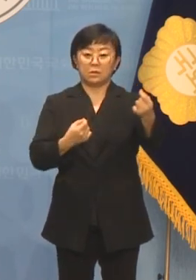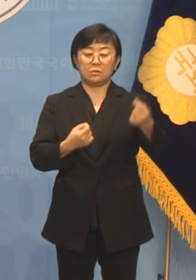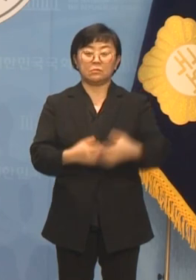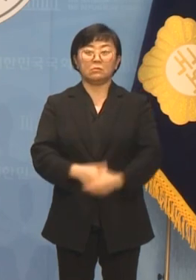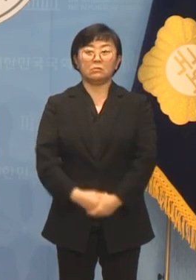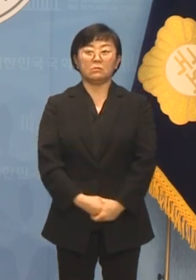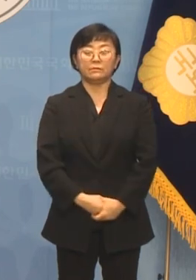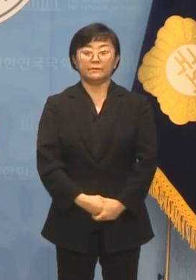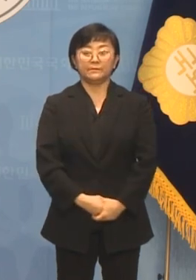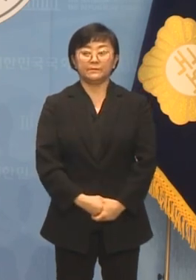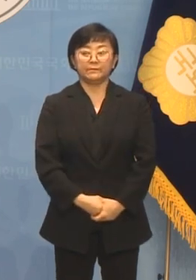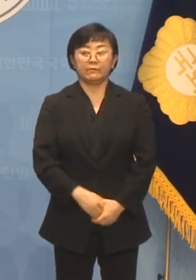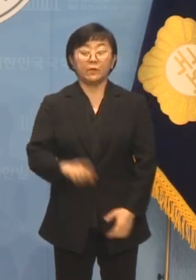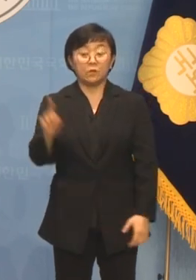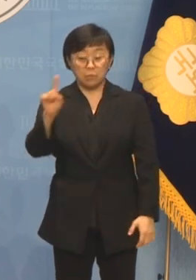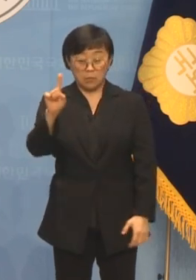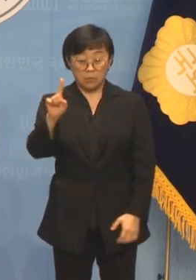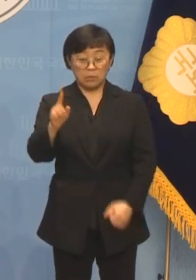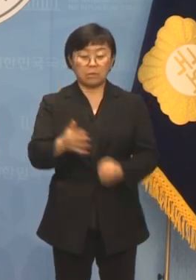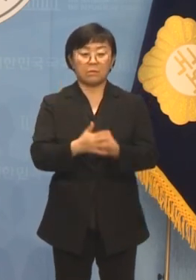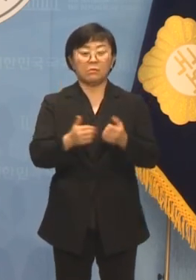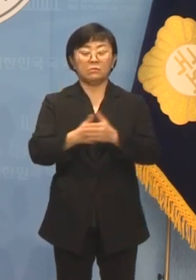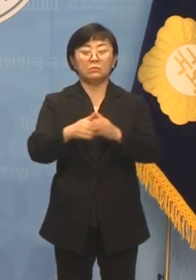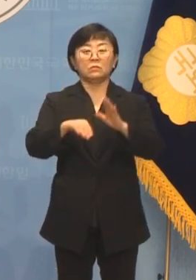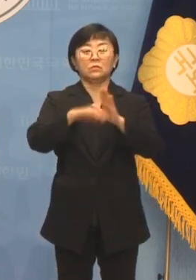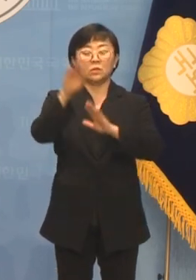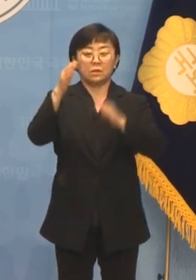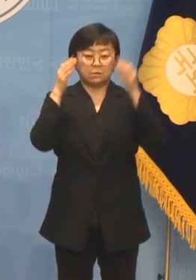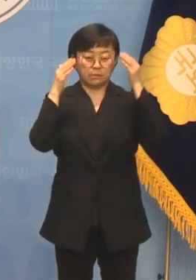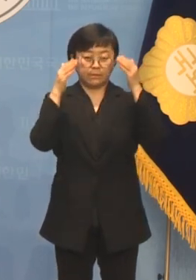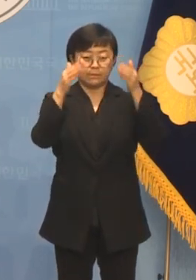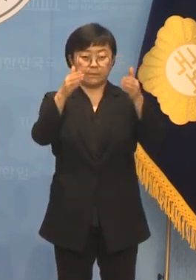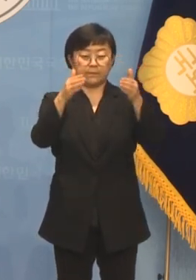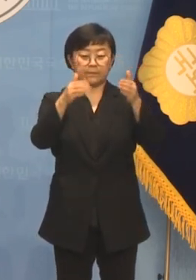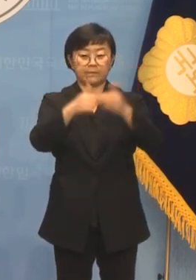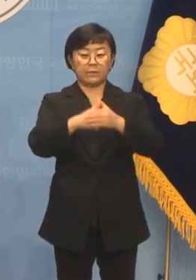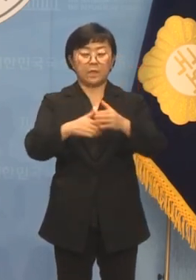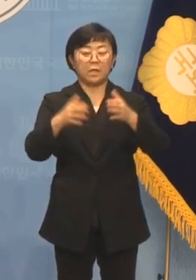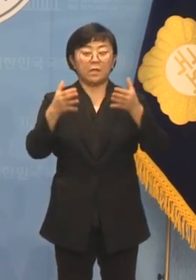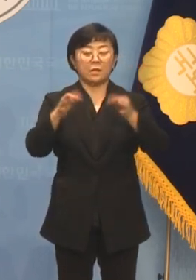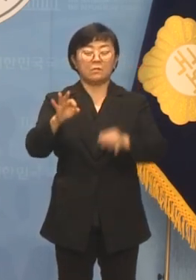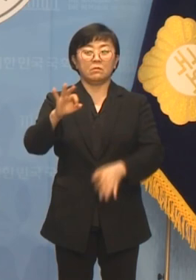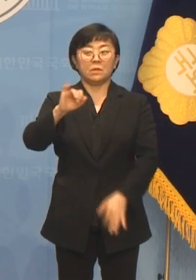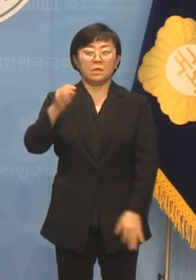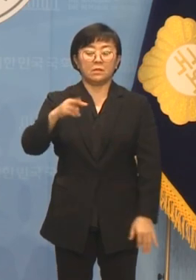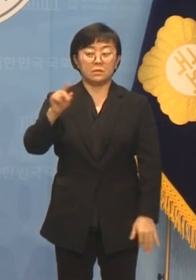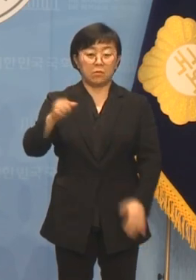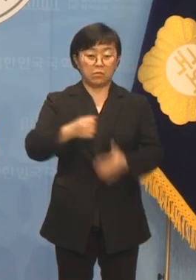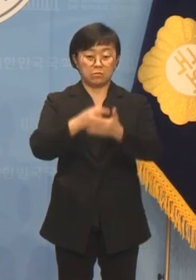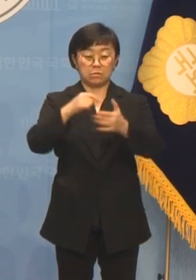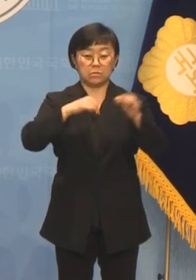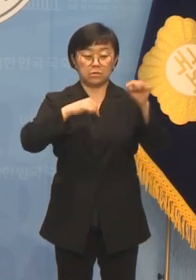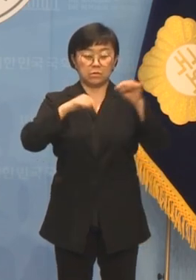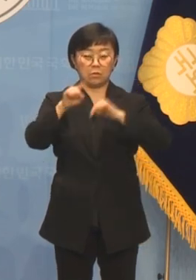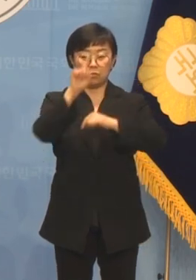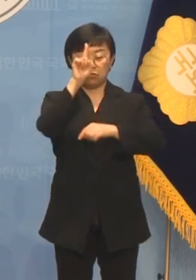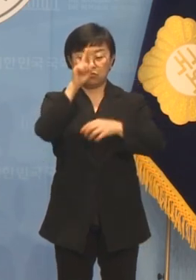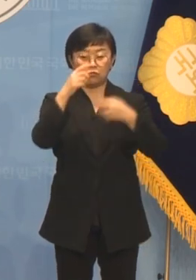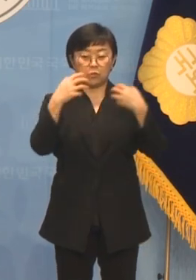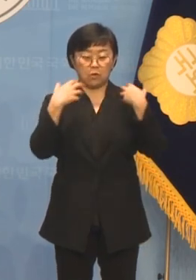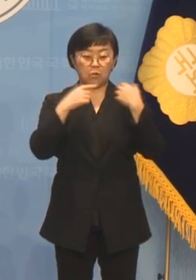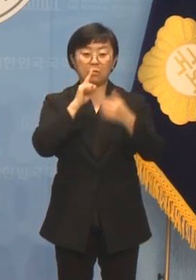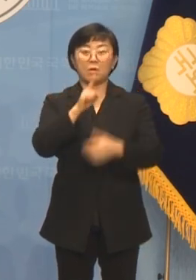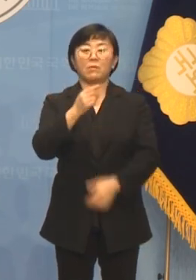그렇다면 이들은 북한을 향해서 김일성 게레정권이라고 왜 말하지